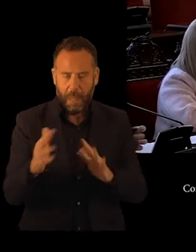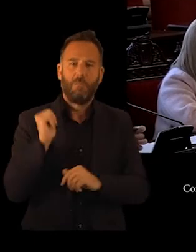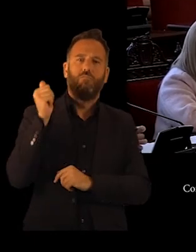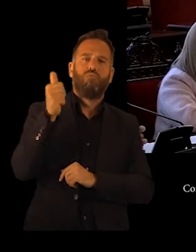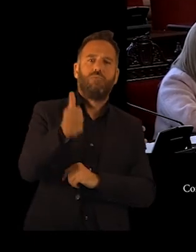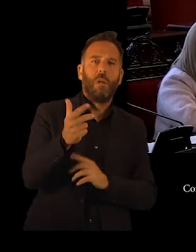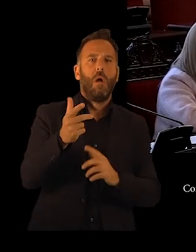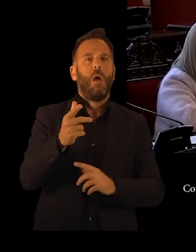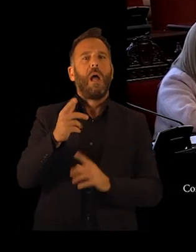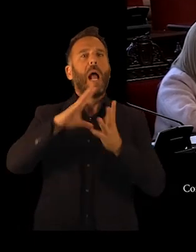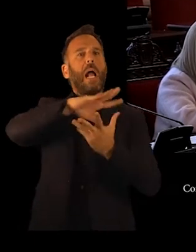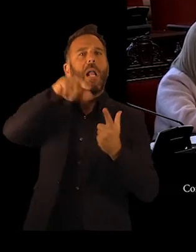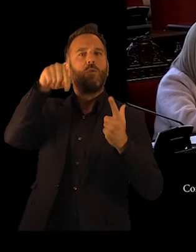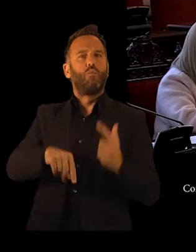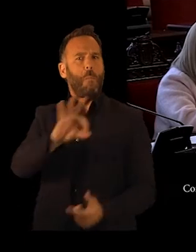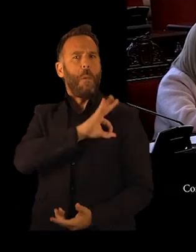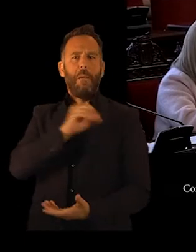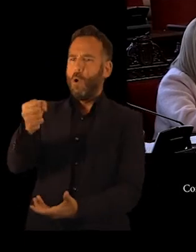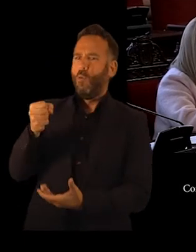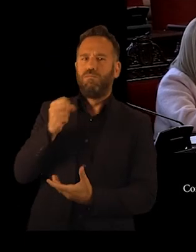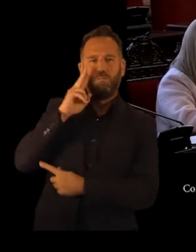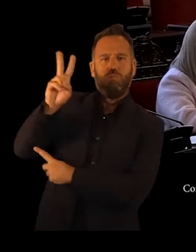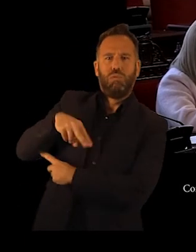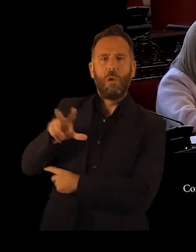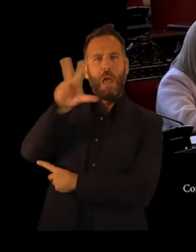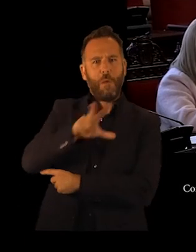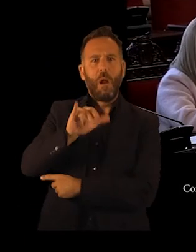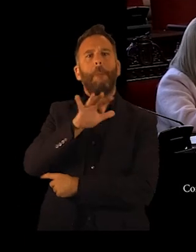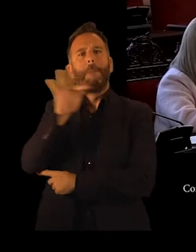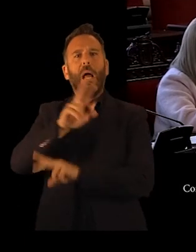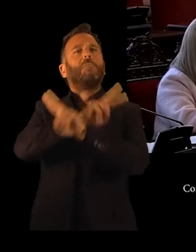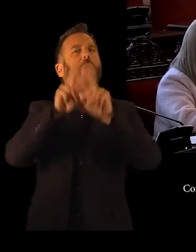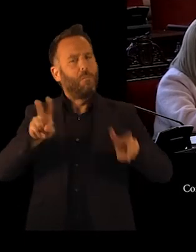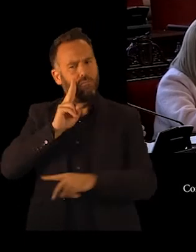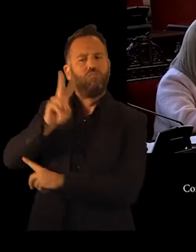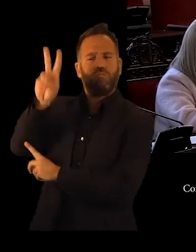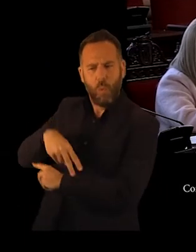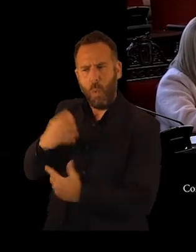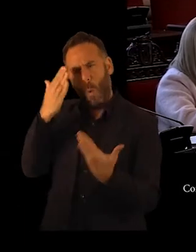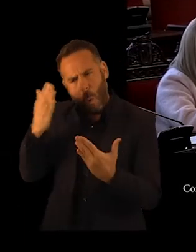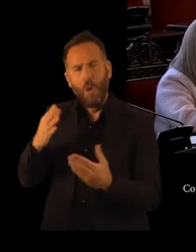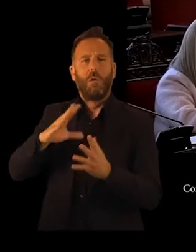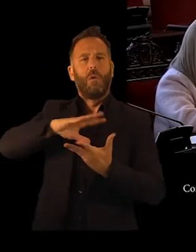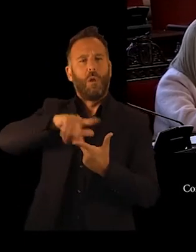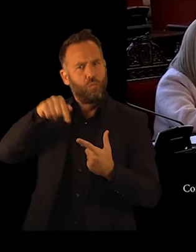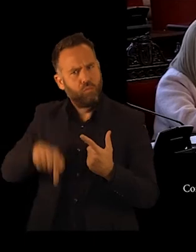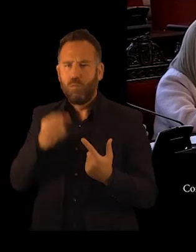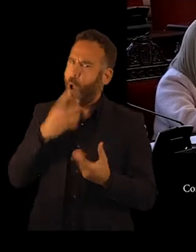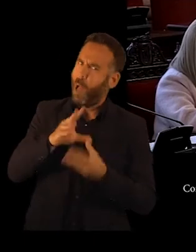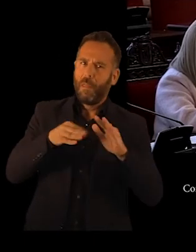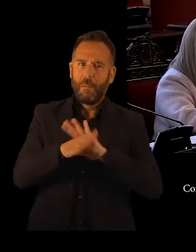Canal Sur ha recibido múltiples premios y múltiples reconocimientos nacionales e internacionales por esta iniciativa. En la actualidad,